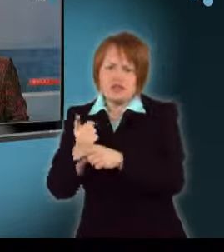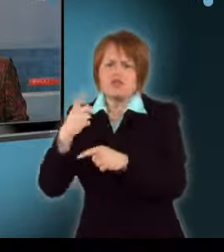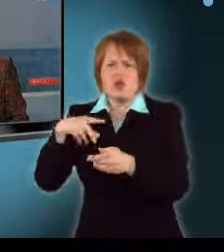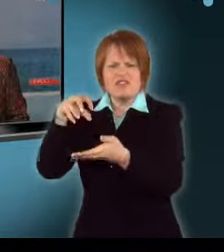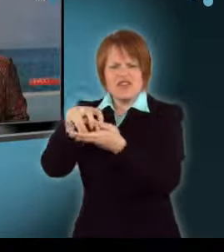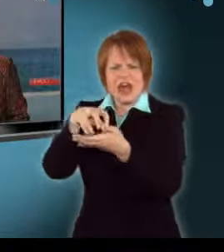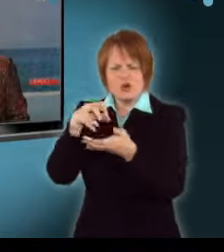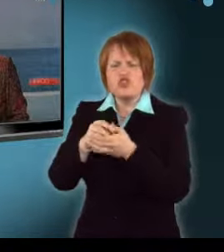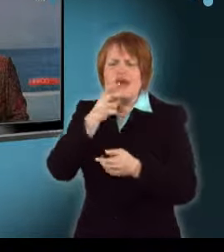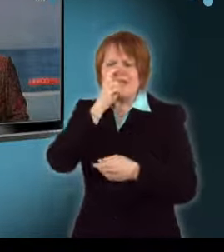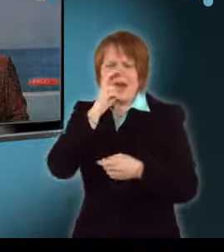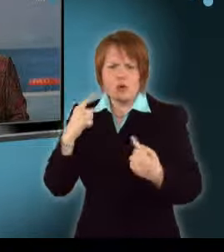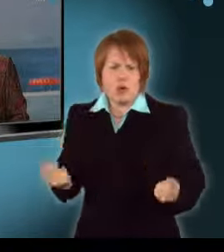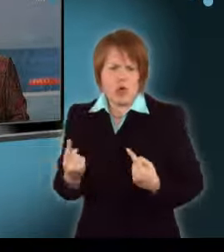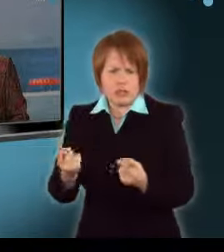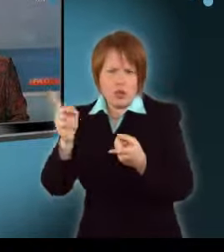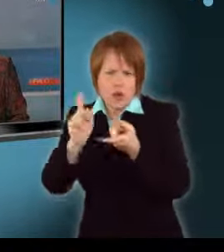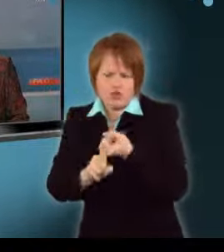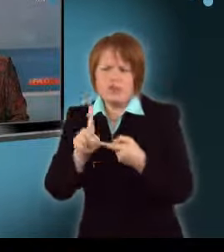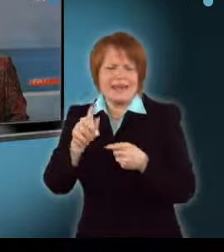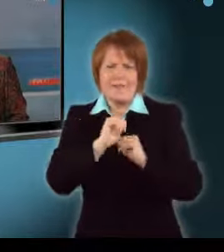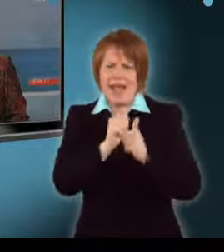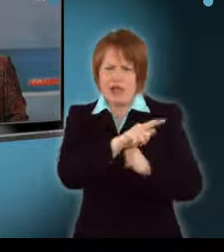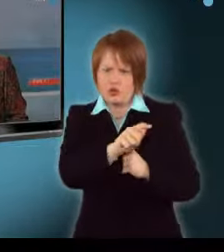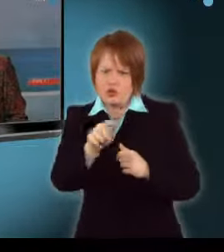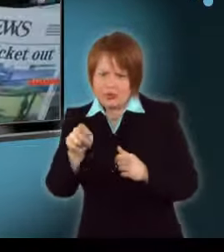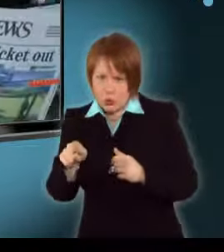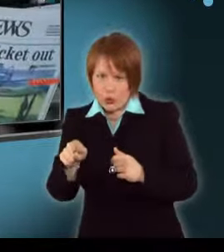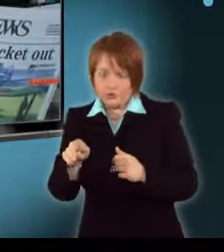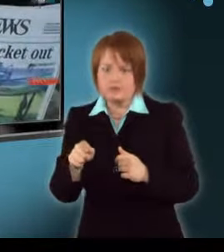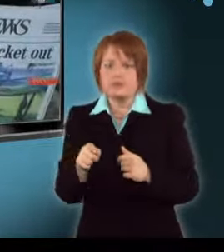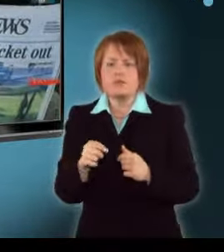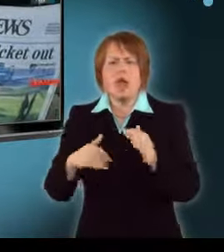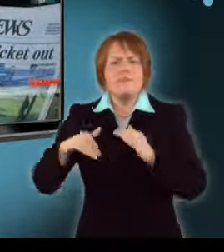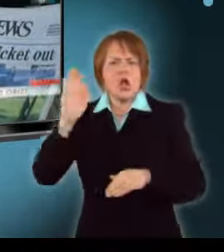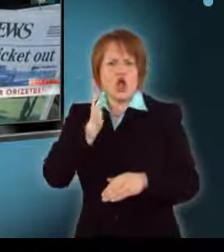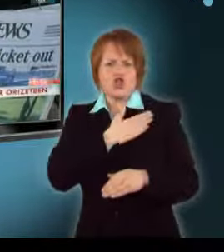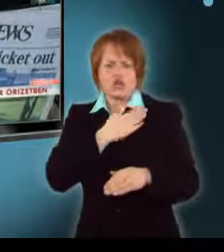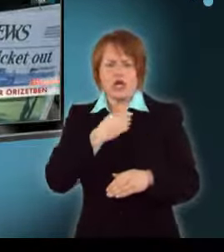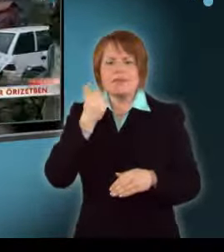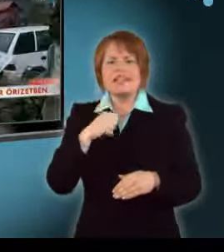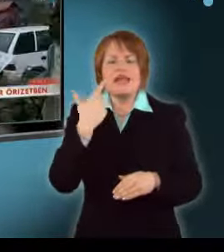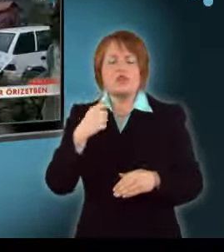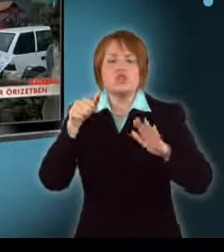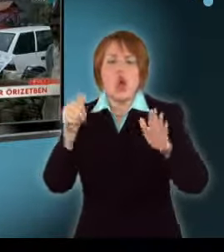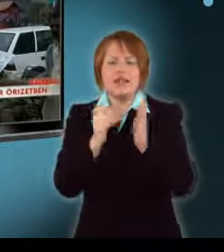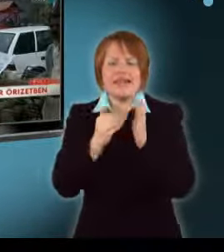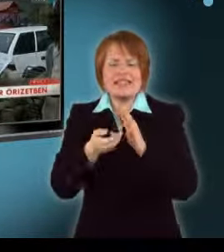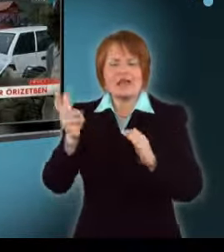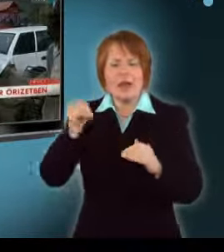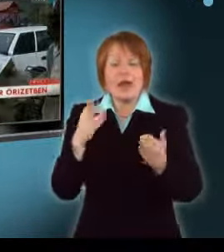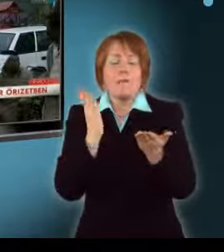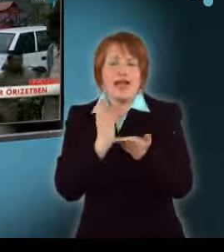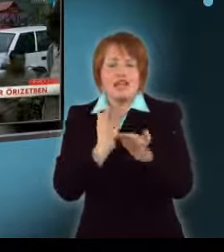terrorakcióval kapcsolatban. Egyelőre nem az elkövetők kerültek rendőrkéze. Magas jutalmat, 126 ezer dollárnak megfelelő